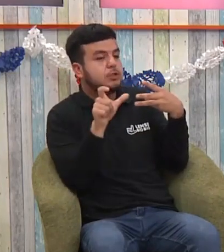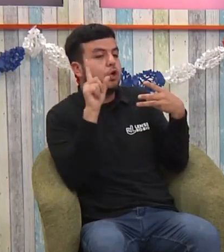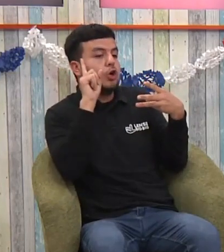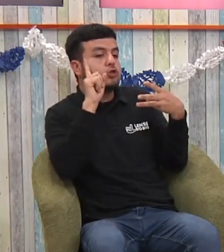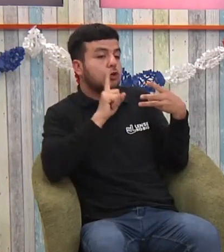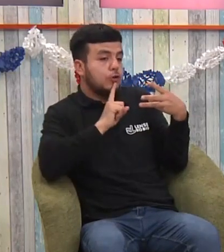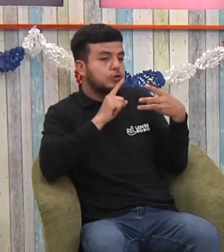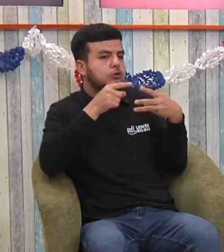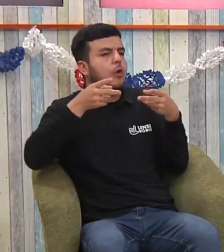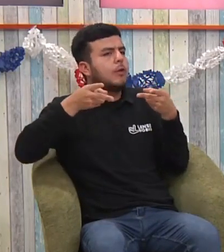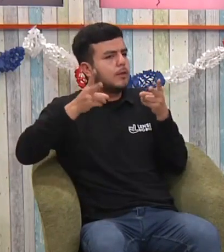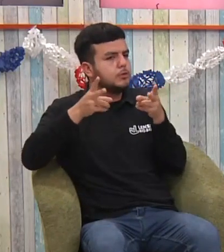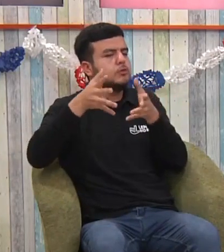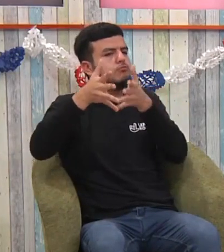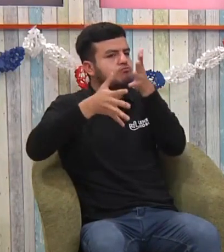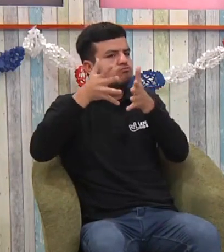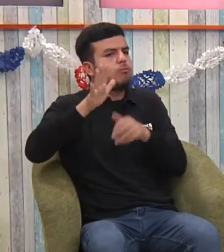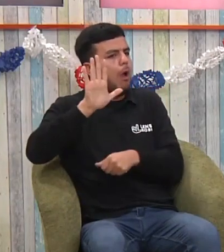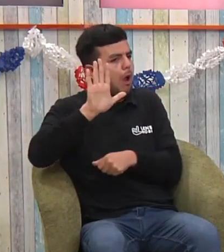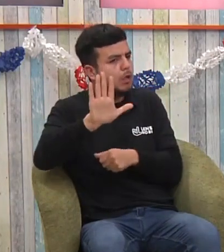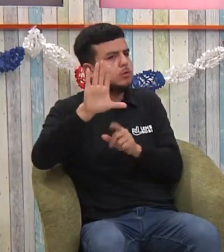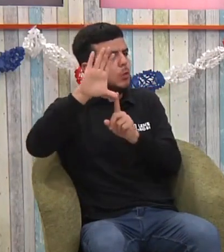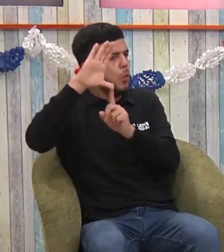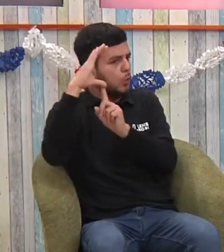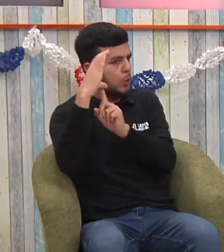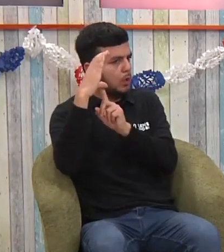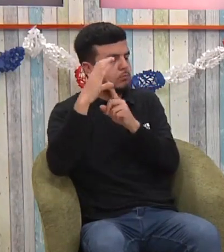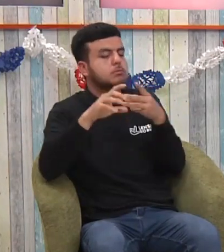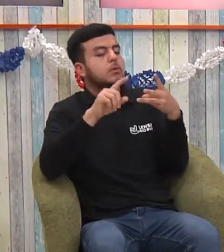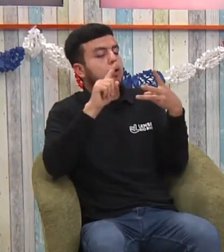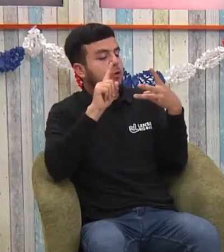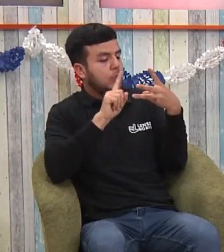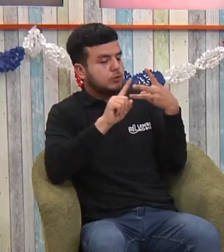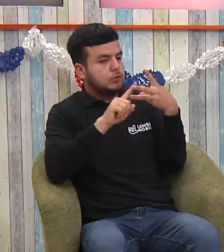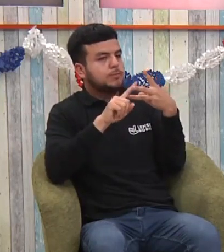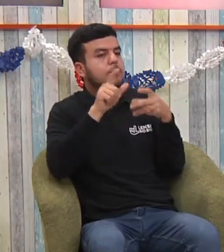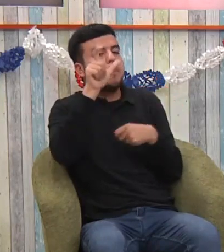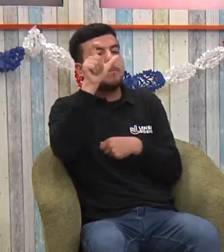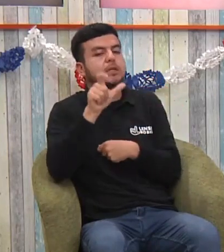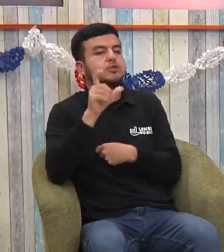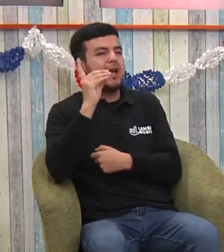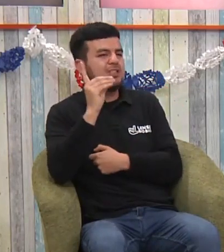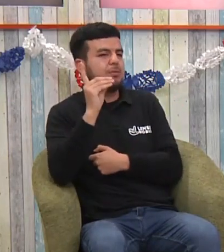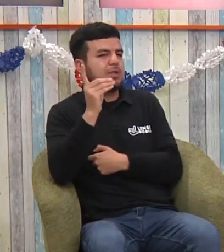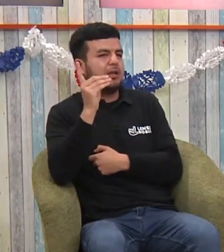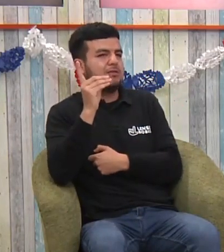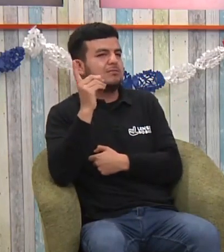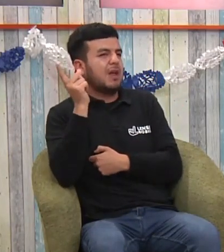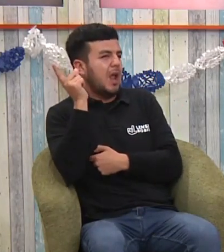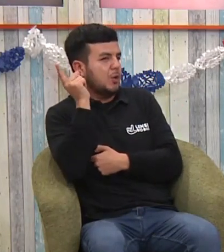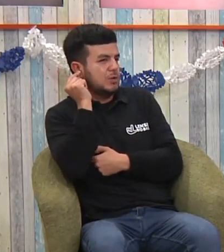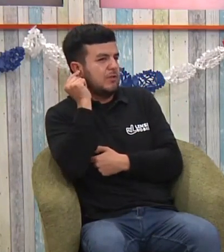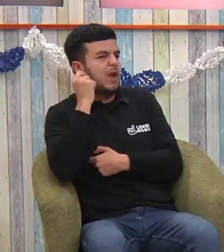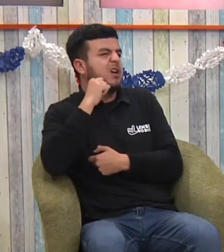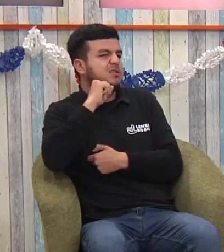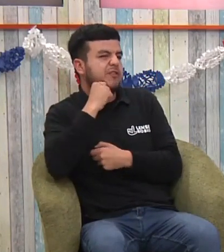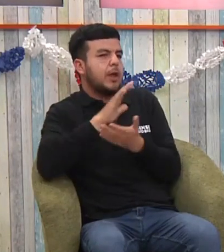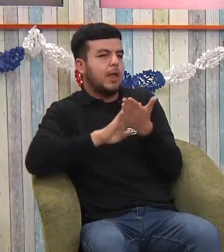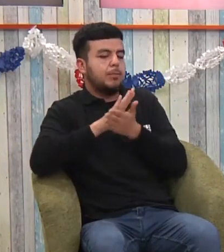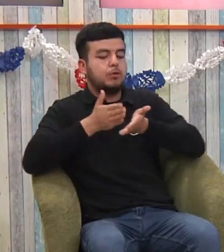que las personas sordas seamos reconocidas, que se reconozca nuestro derecho al uso de la lengua de señas, que es parte de nuestra cultura, el reconocer que las